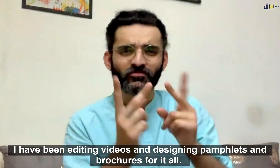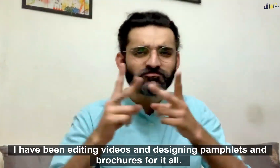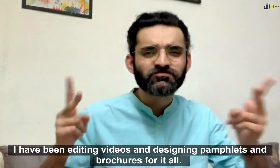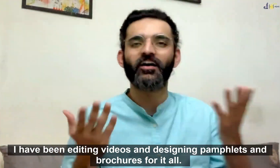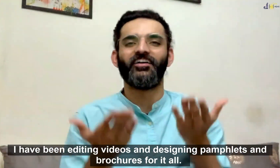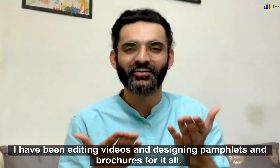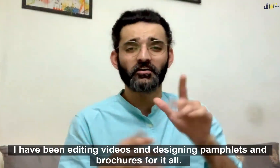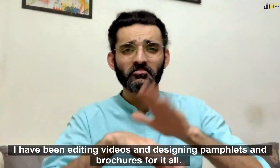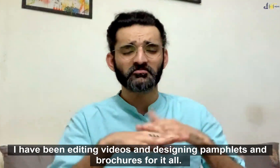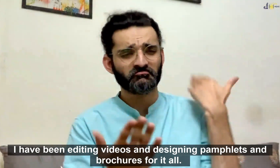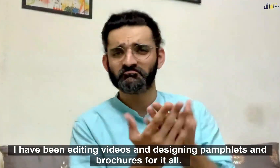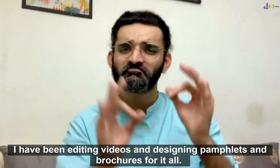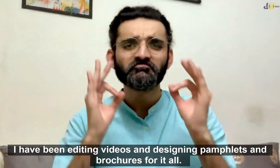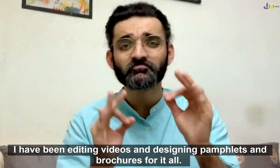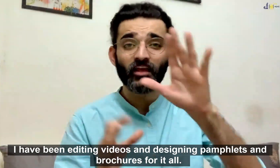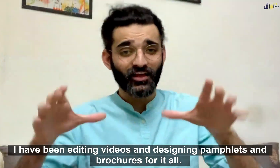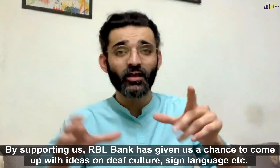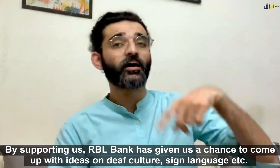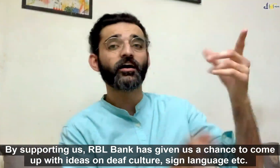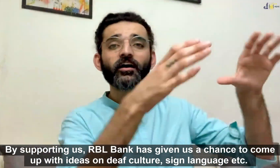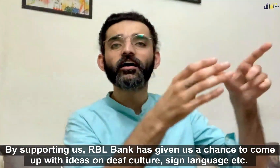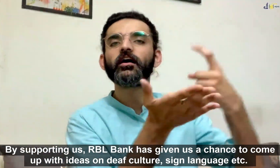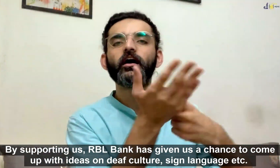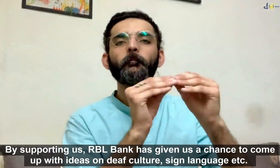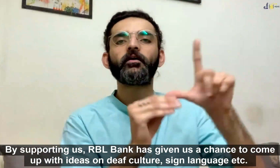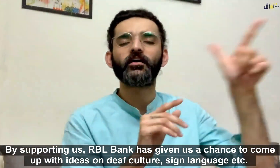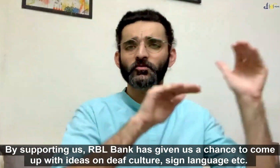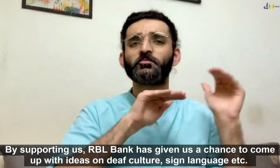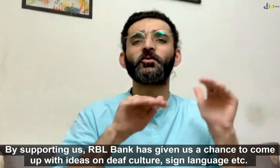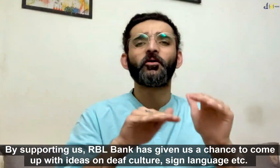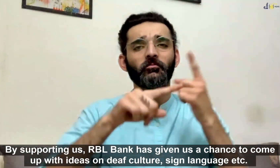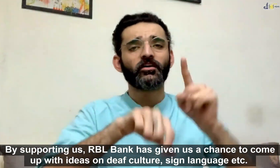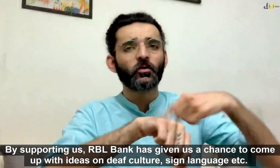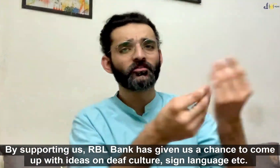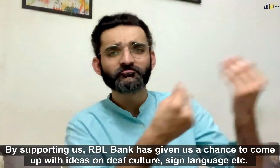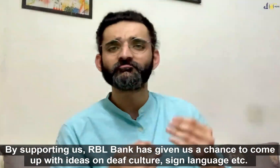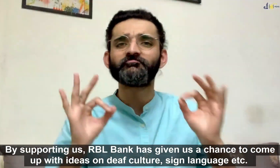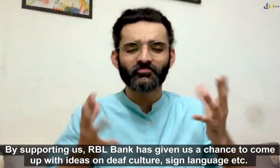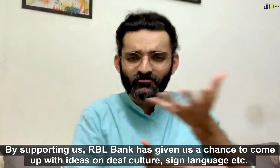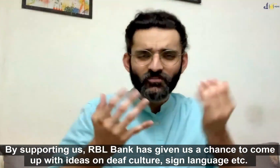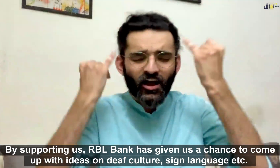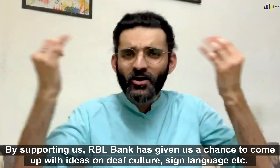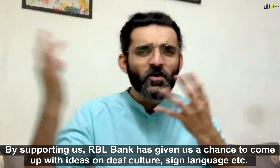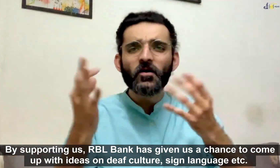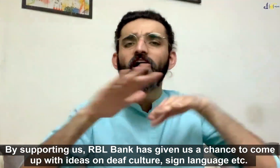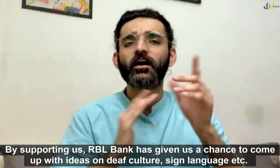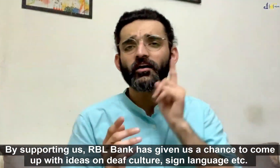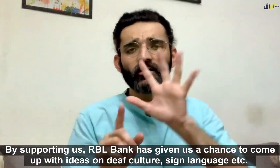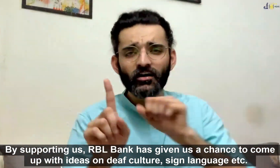एडिट करता हूं और मैं पैंप्लिट्स बनाता हूं अभी तक मेरा सफर बहुत अच्छा रहा है मैं RBL Bank का बहुत ज़्यादा धन्यवाद करना चाहता हूं जिन्होंने हमें बधिर